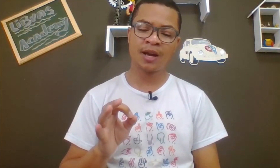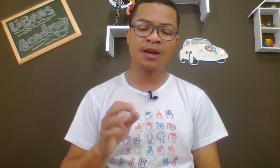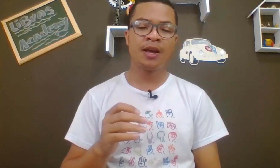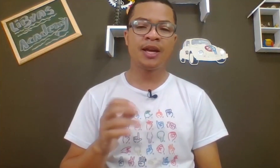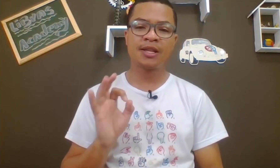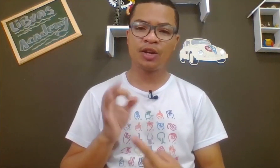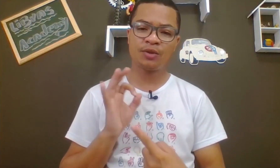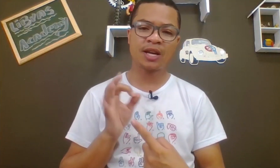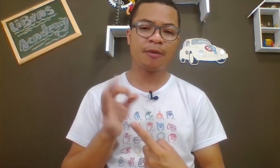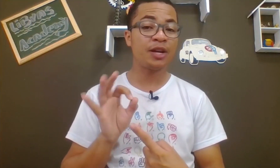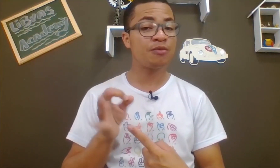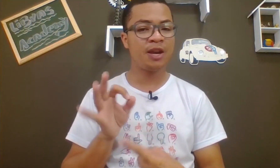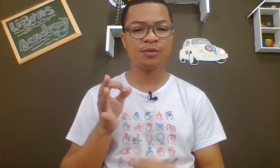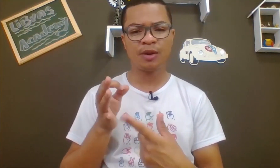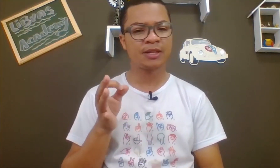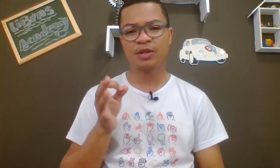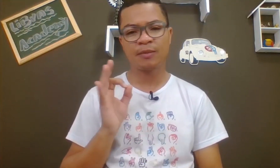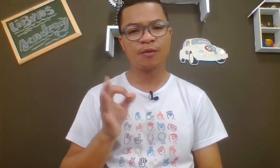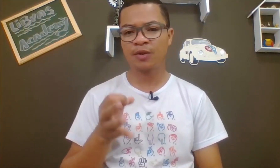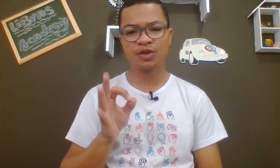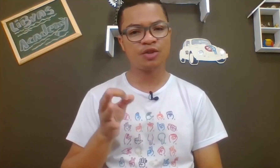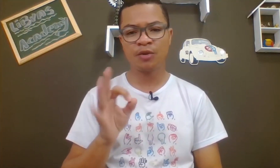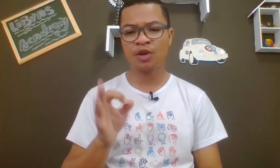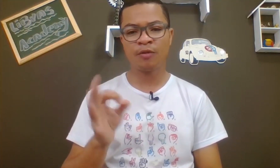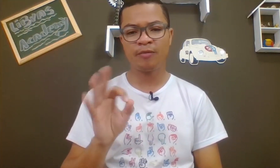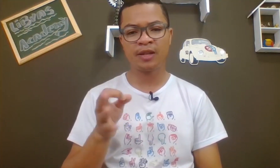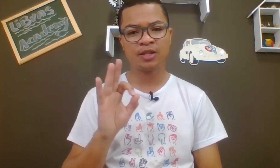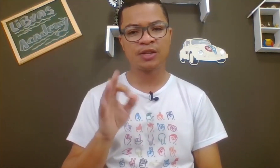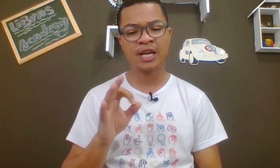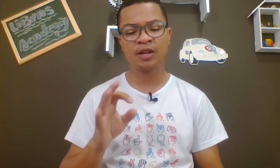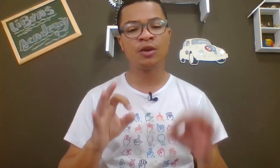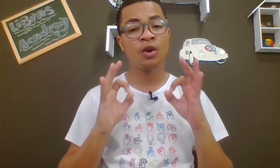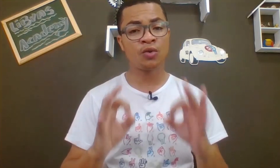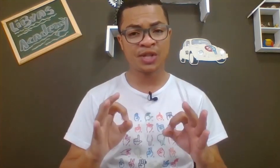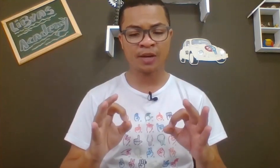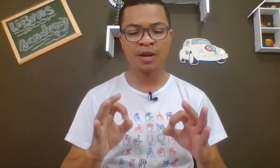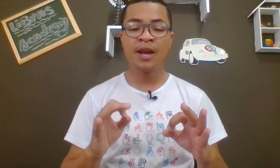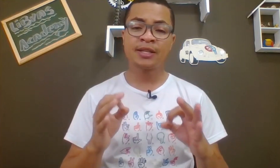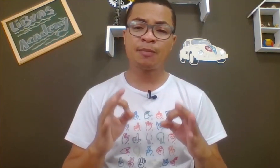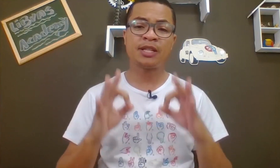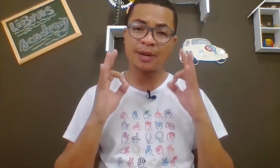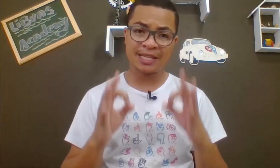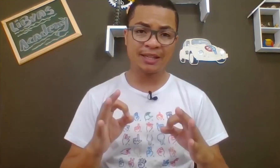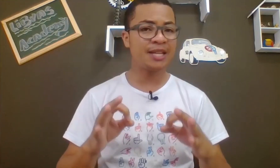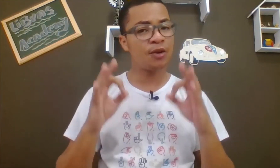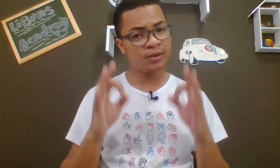tá? Esse sinal aqui é usar também pra isso mesmo, então é basicamente a mesma configuração de mão, só movimento assim, certo ou certo. Isso aqui pode ser pra certeza ou